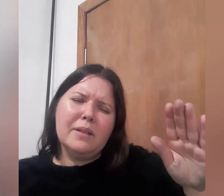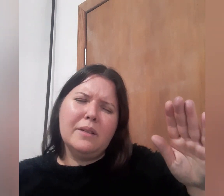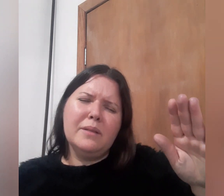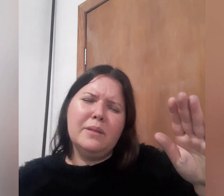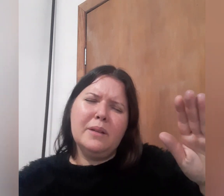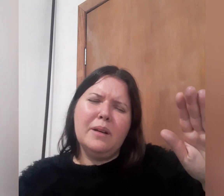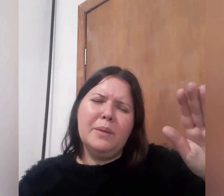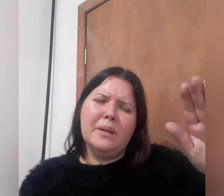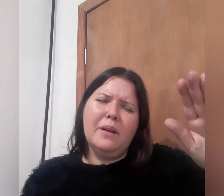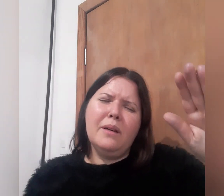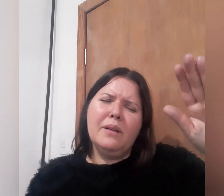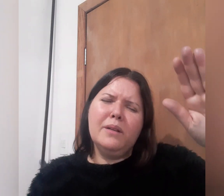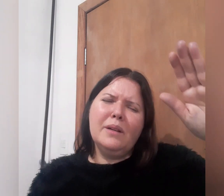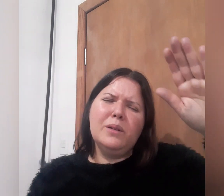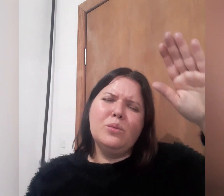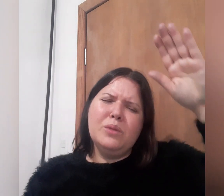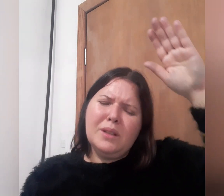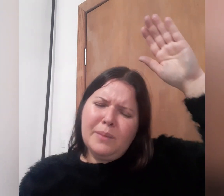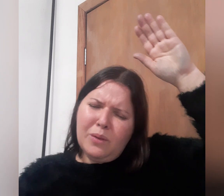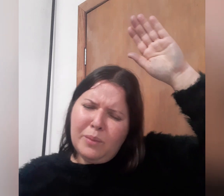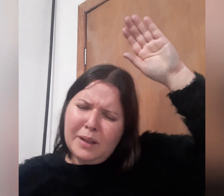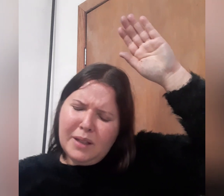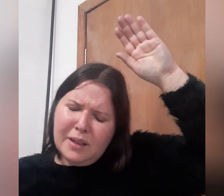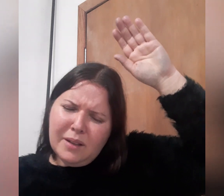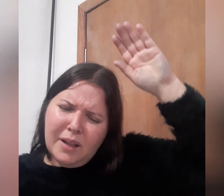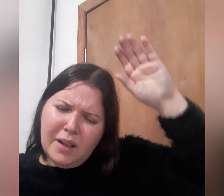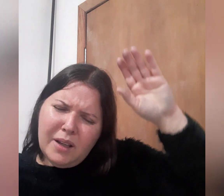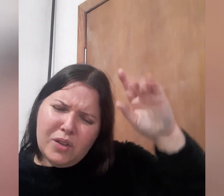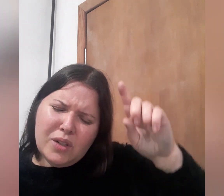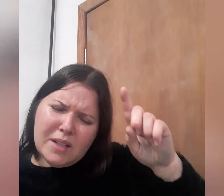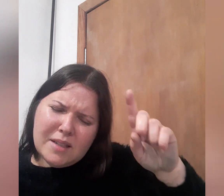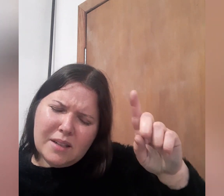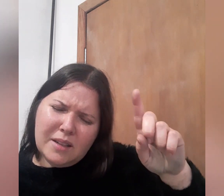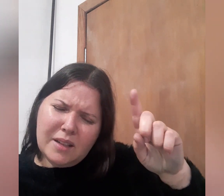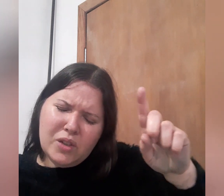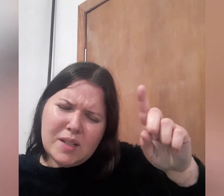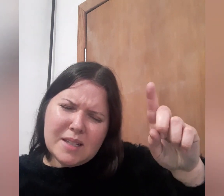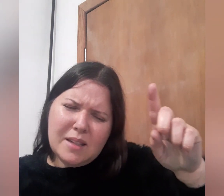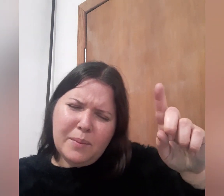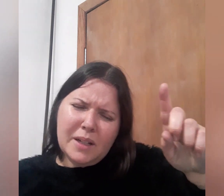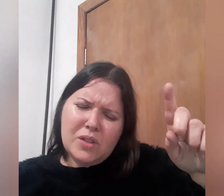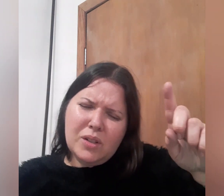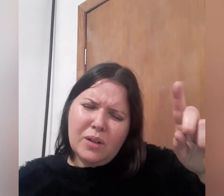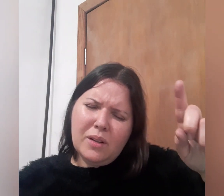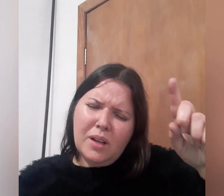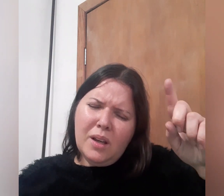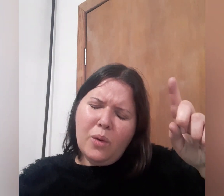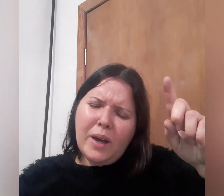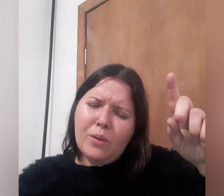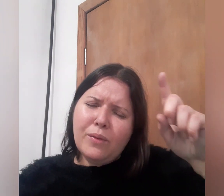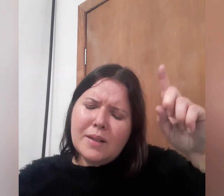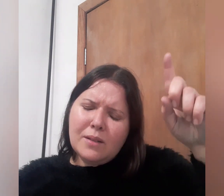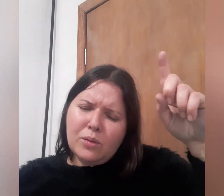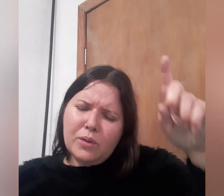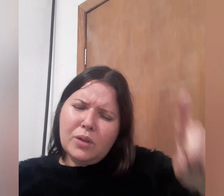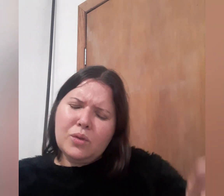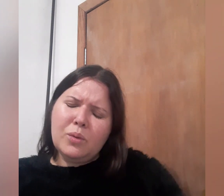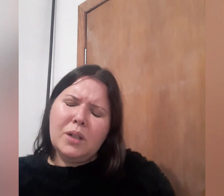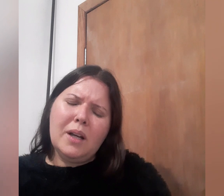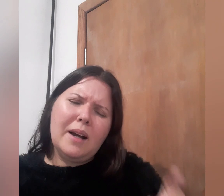cantarabagá e aleluia, de macumbaria, e disse, e disse assim para ti, ó. Eu quero ver se eu não vou destruir a